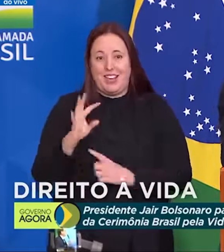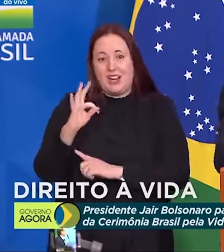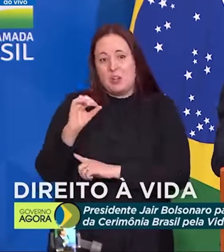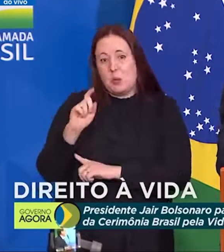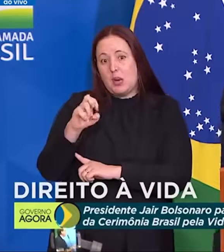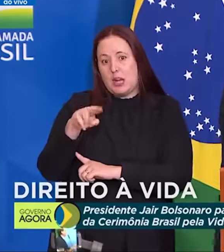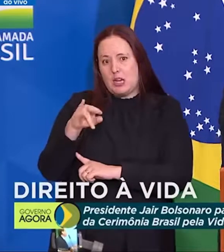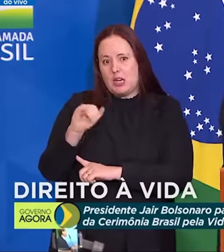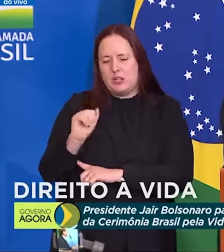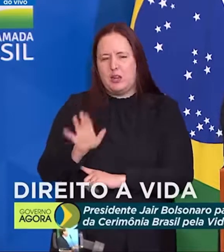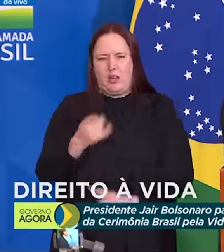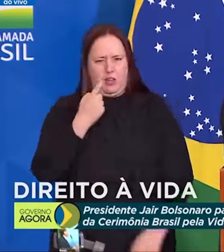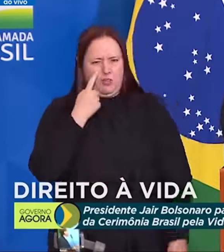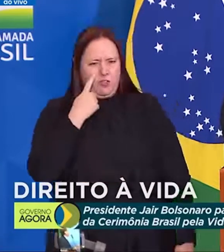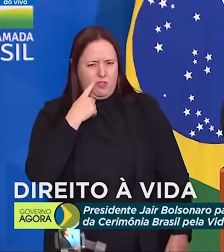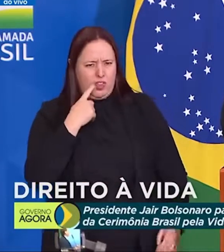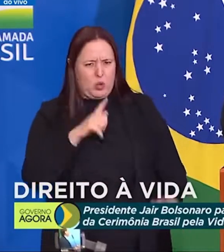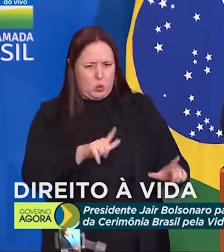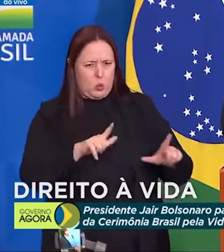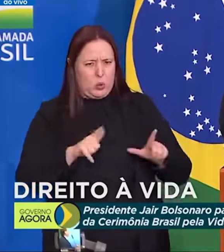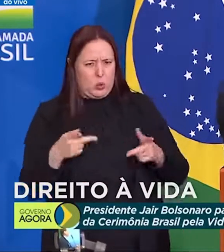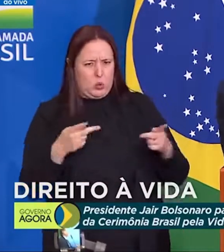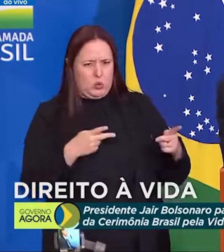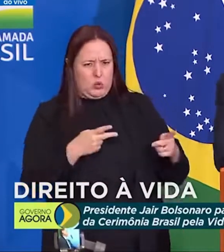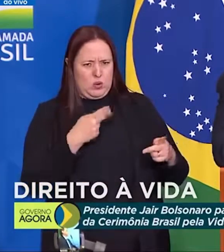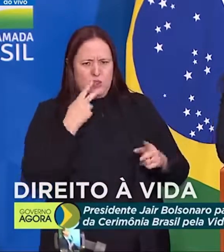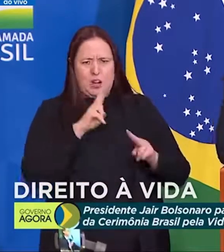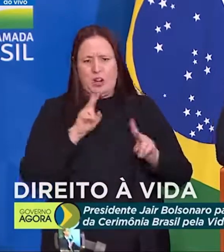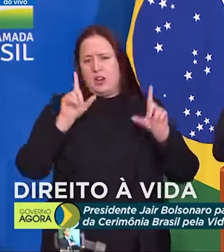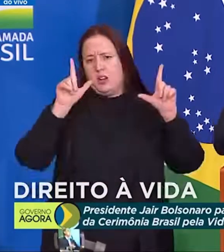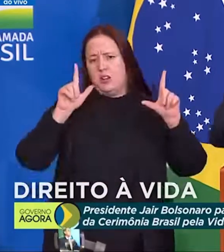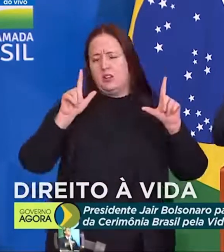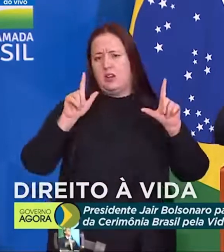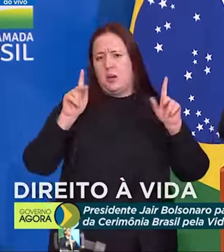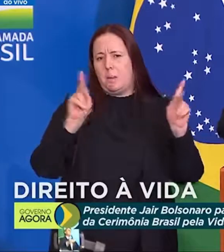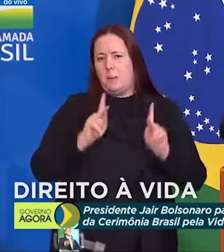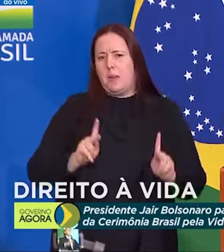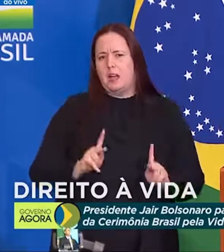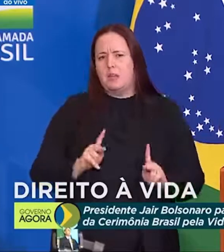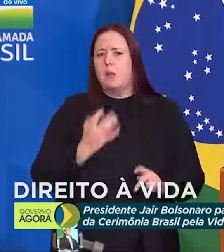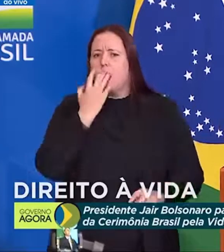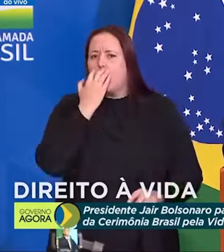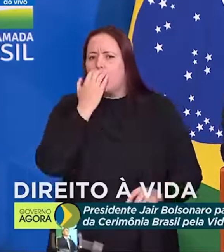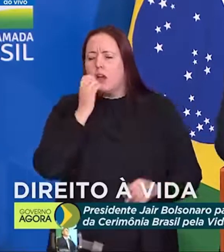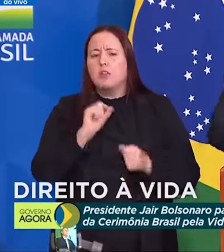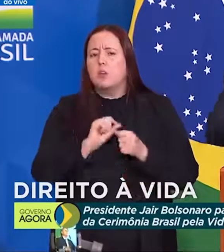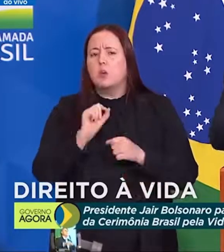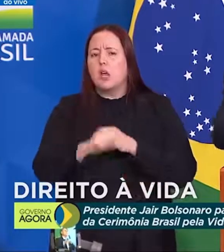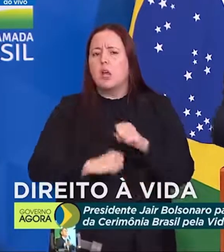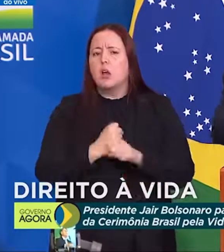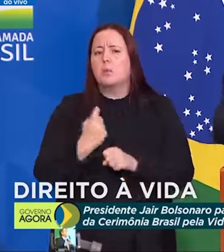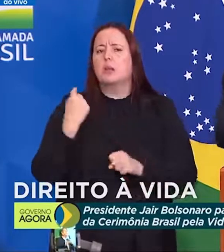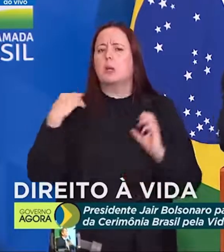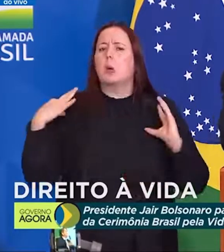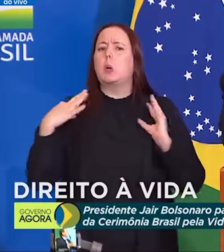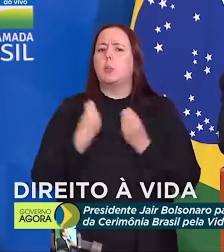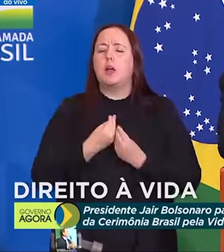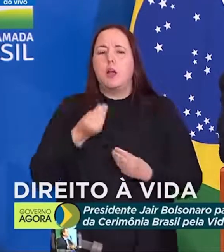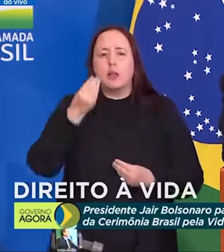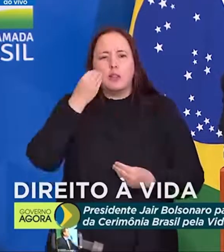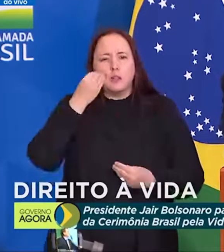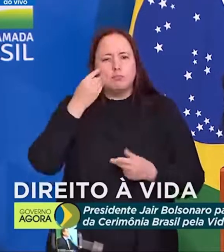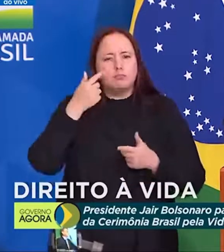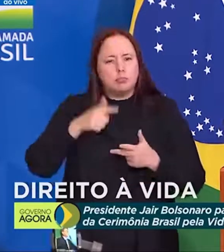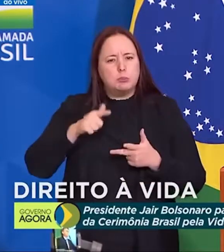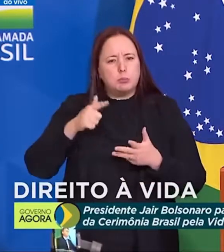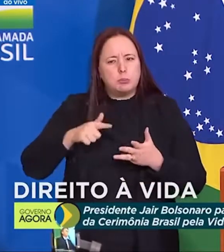Olha só, o ministro Fachin fala aqui, paz e tolerância. O que o Fachin fez no ano passado? Tentou de todas as